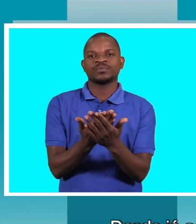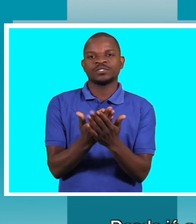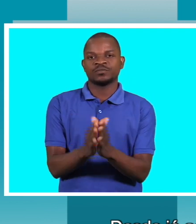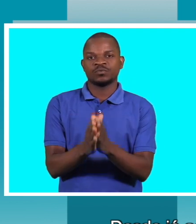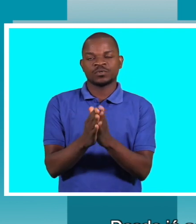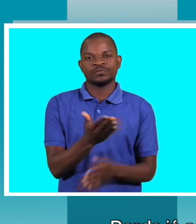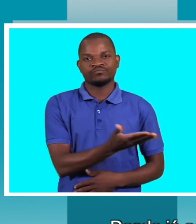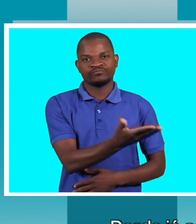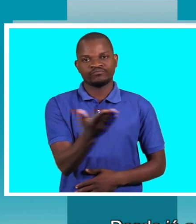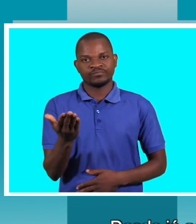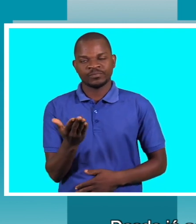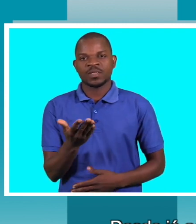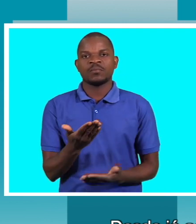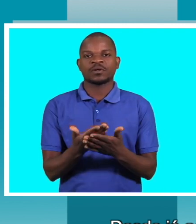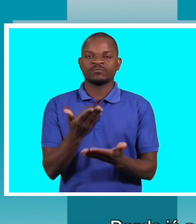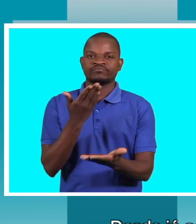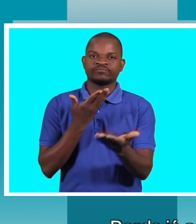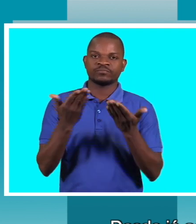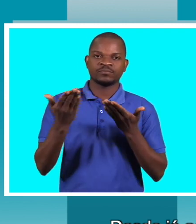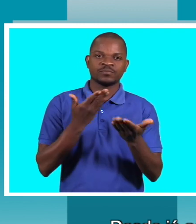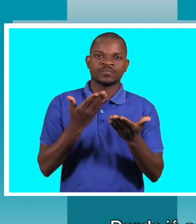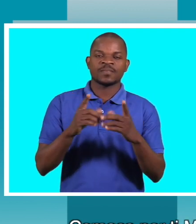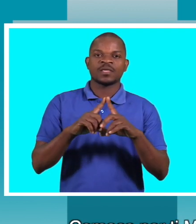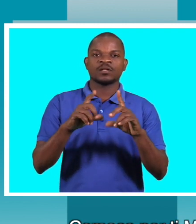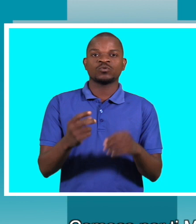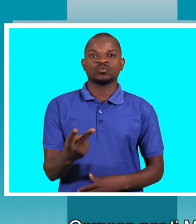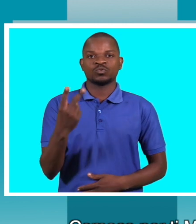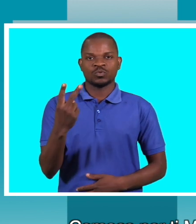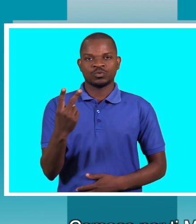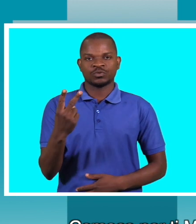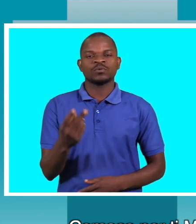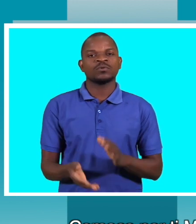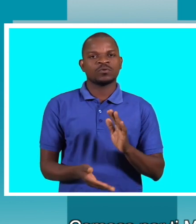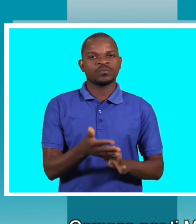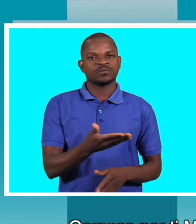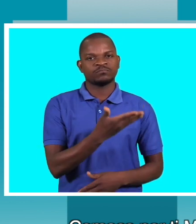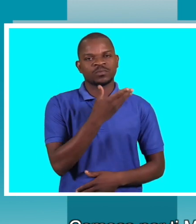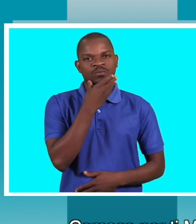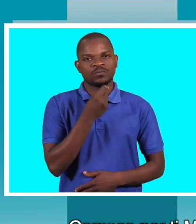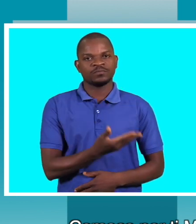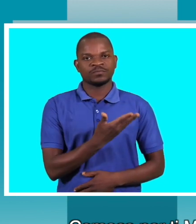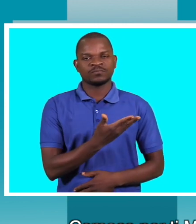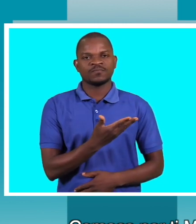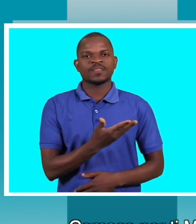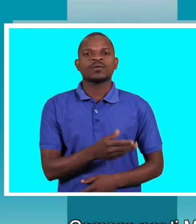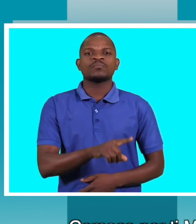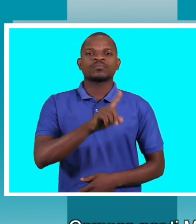a gente debater em relação a esses dois aspectos. Começo por ti, Marcelo. As pessoas com deficiência têm